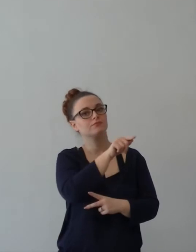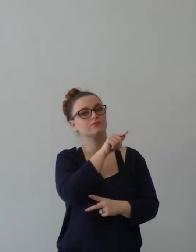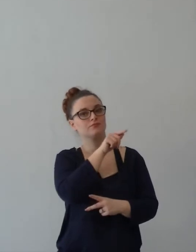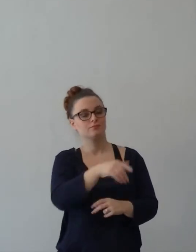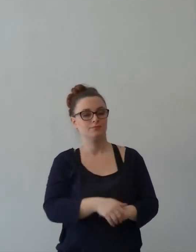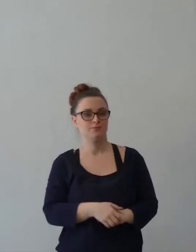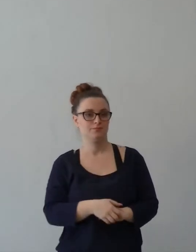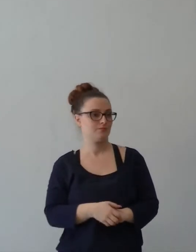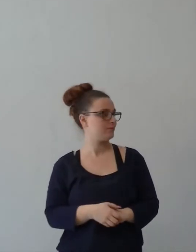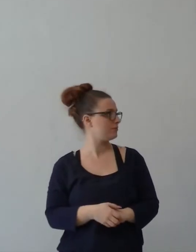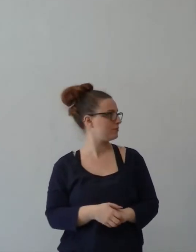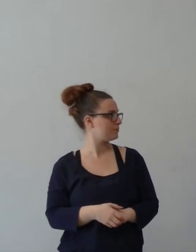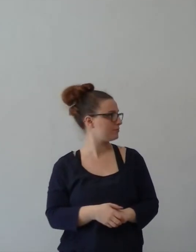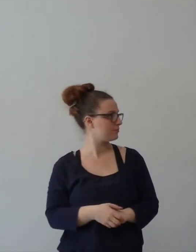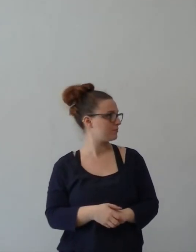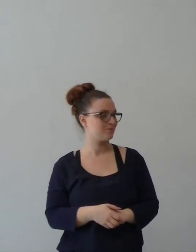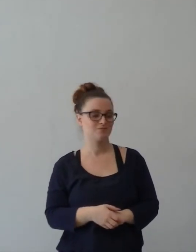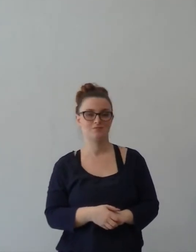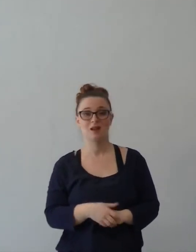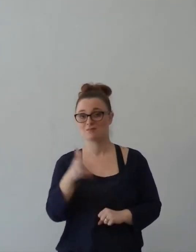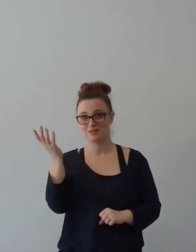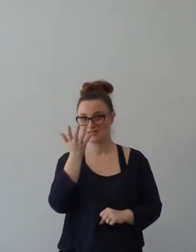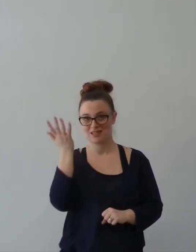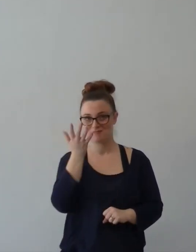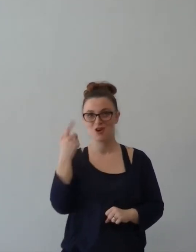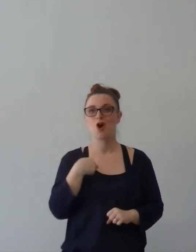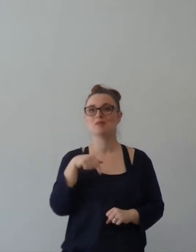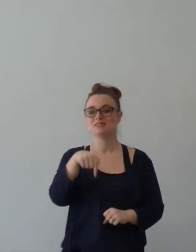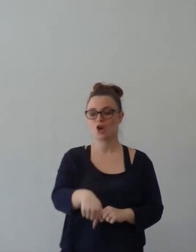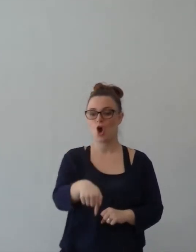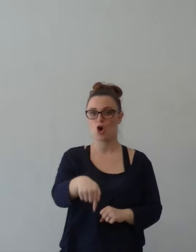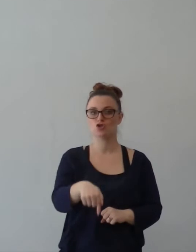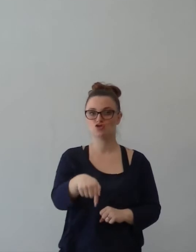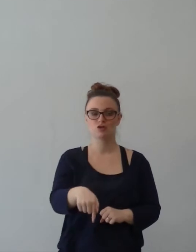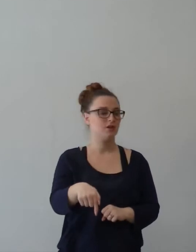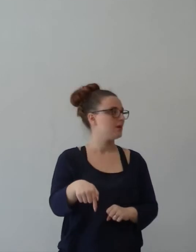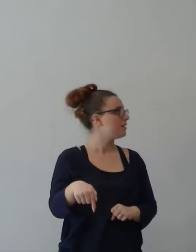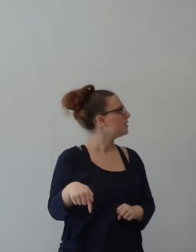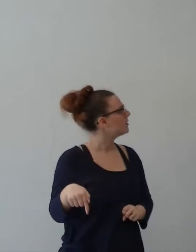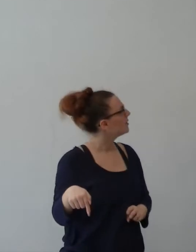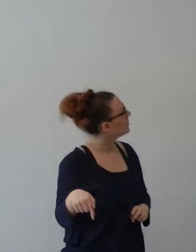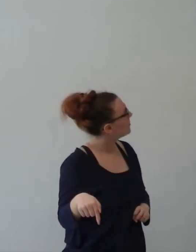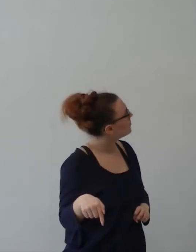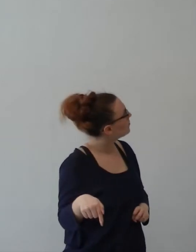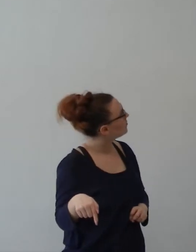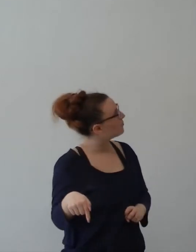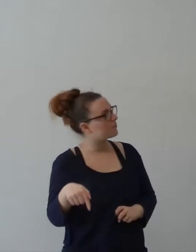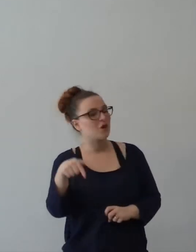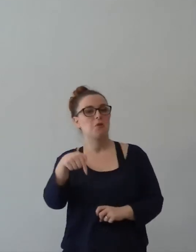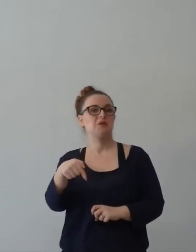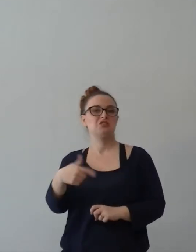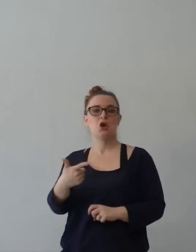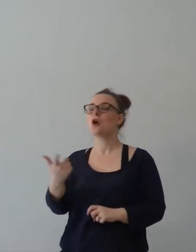-un, dicendo Marco, tu devi fare del tutto per andare davanti a Kim Jong-un. Alcuno che mi ha suggerito pure Trump.